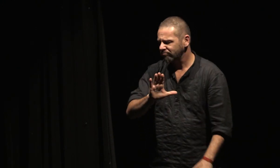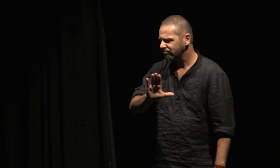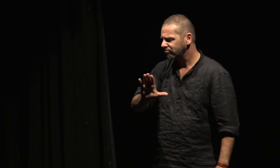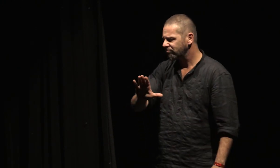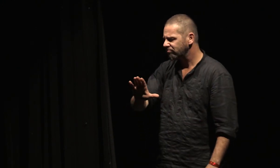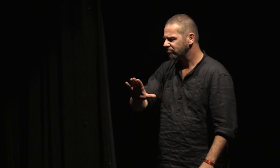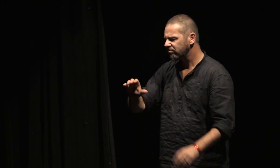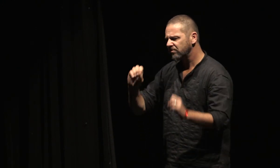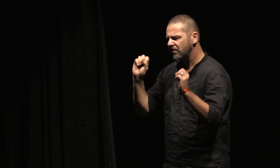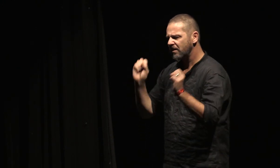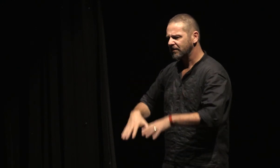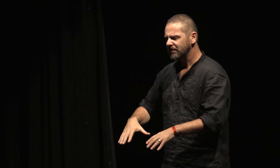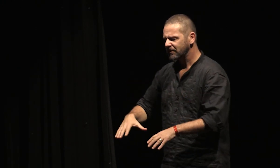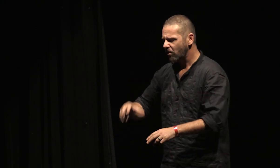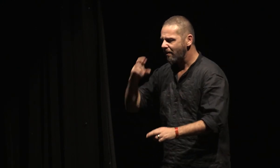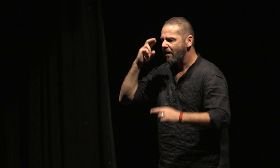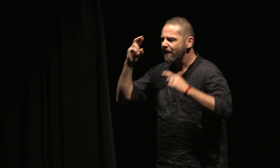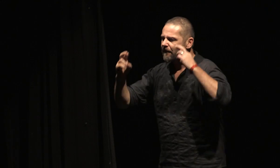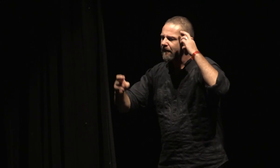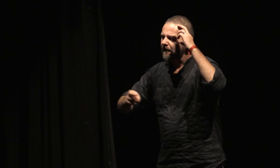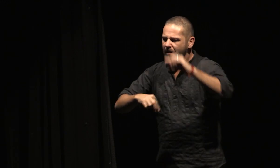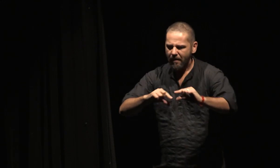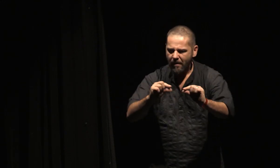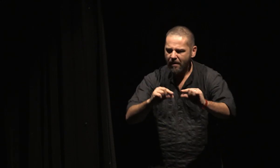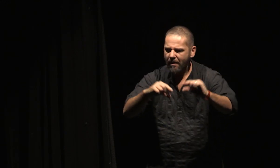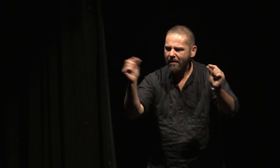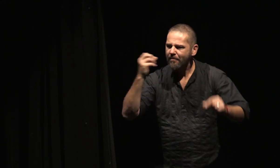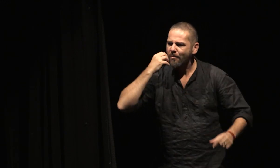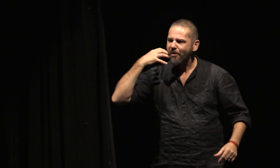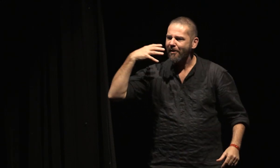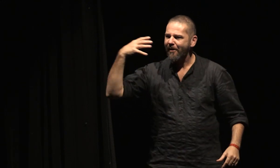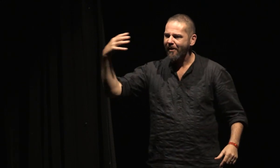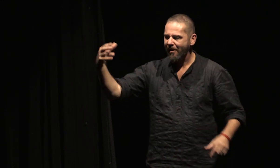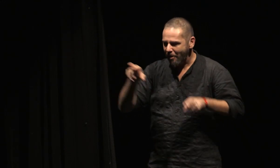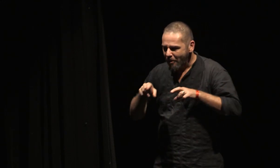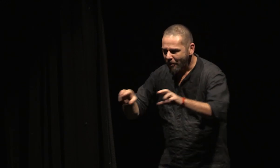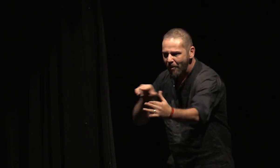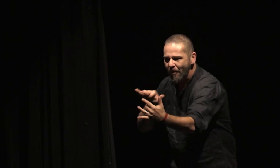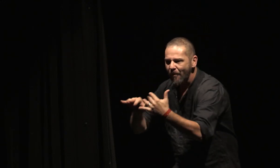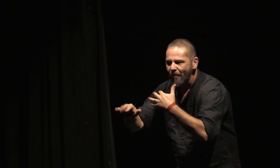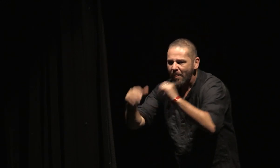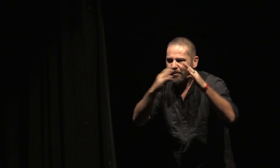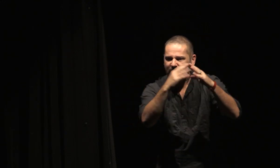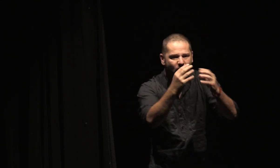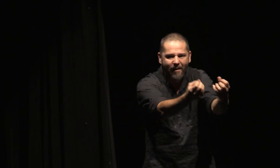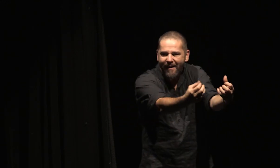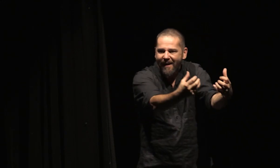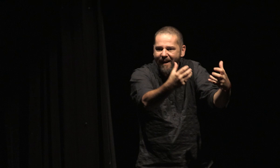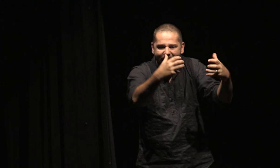Je rêve de lisse blanc, d'une rue qui gazouille et d'une maison éclairée. Je quête un cœur bon,